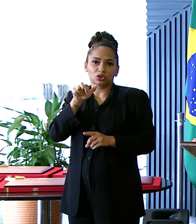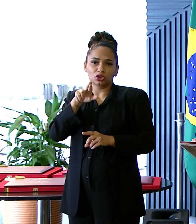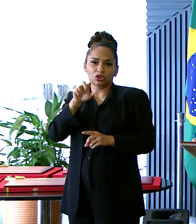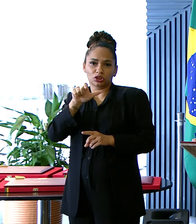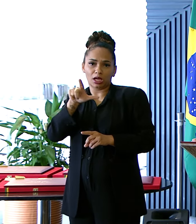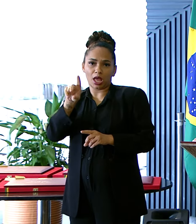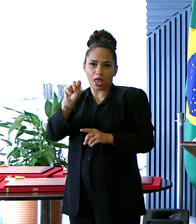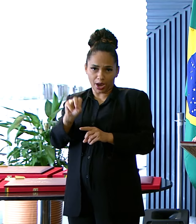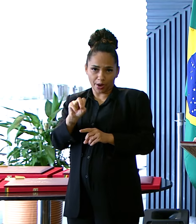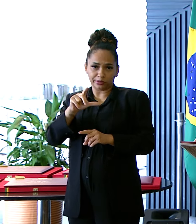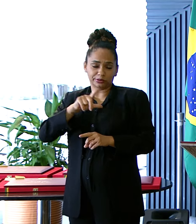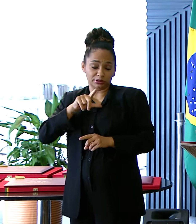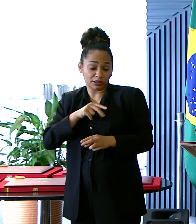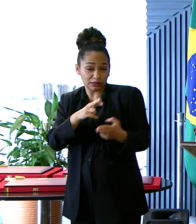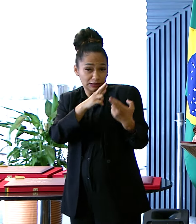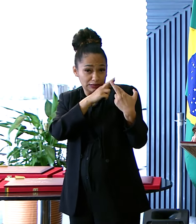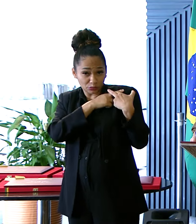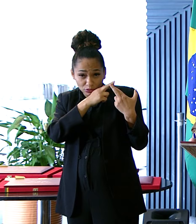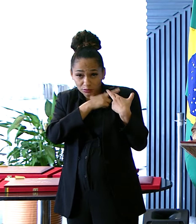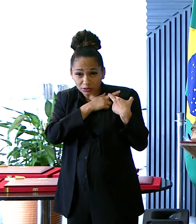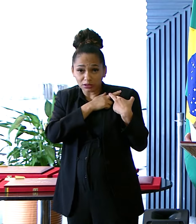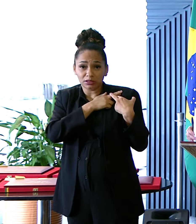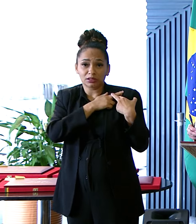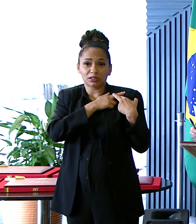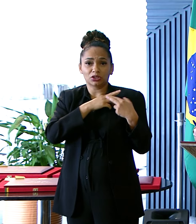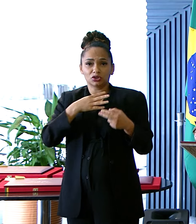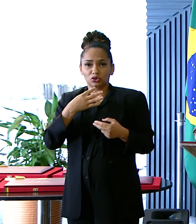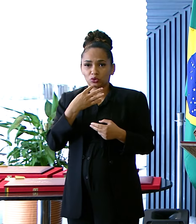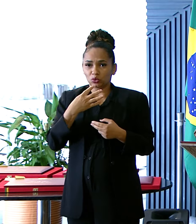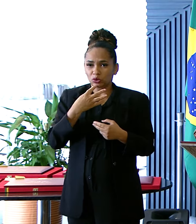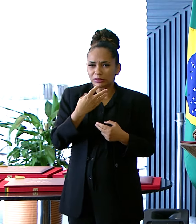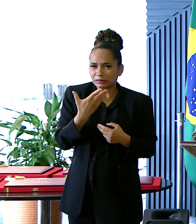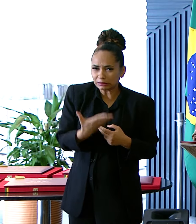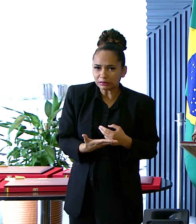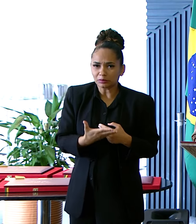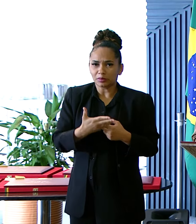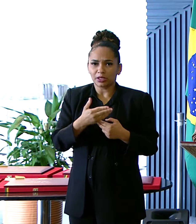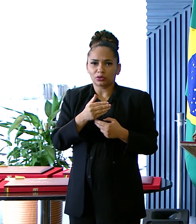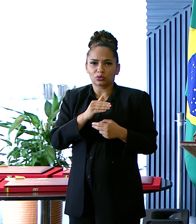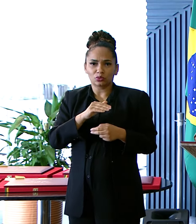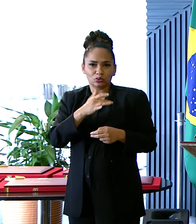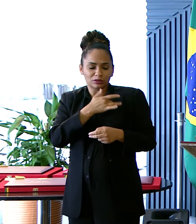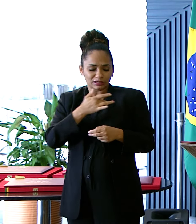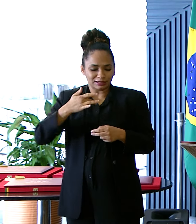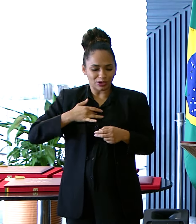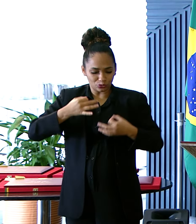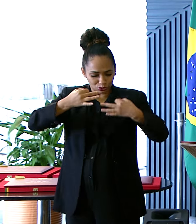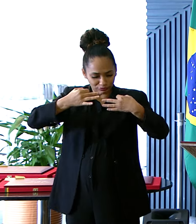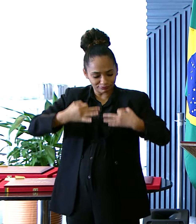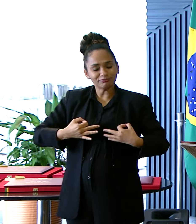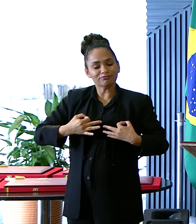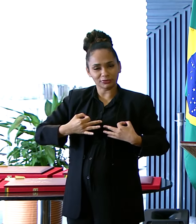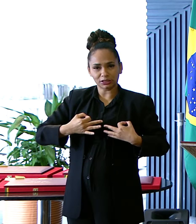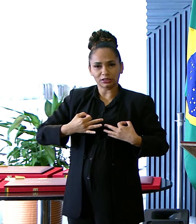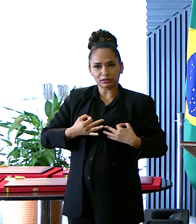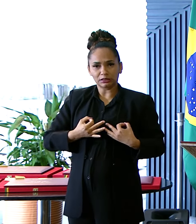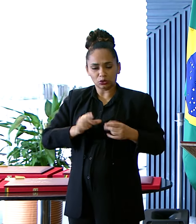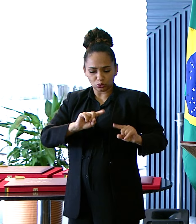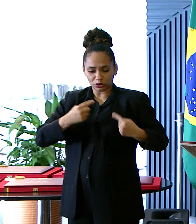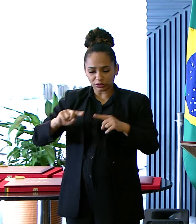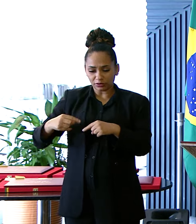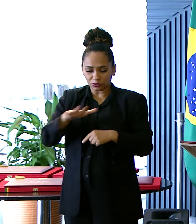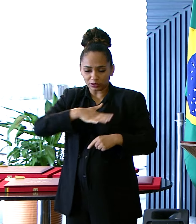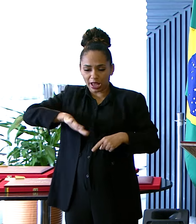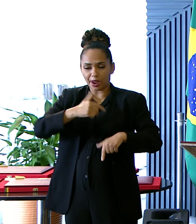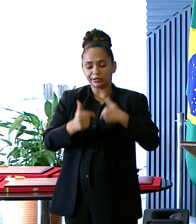Portanto E carregam Este reconhecimento Da saúde integral Como desafio Quando Atuam